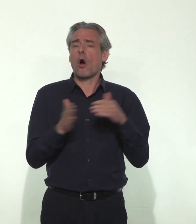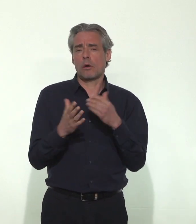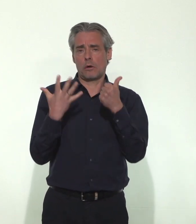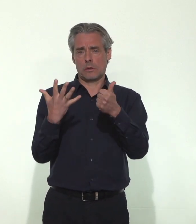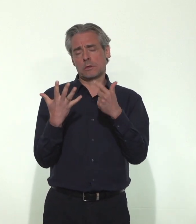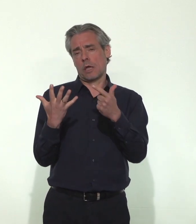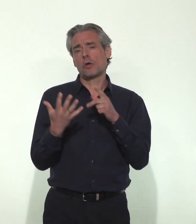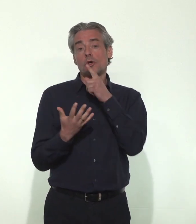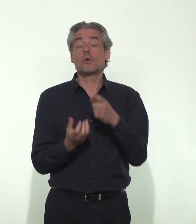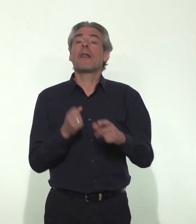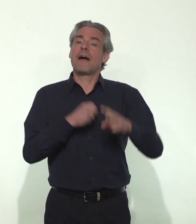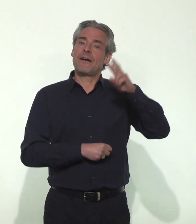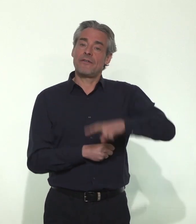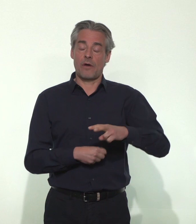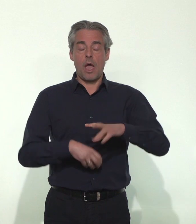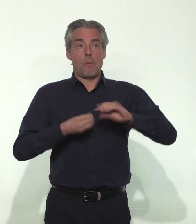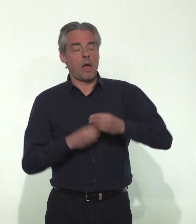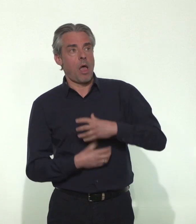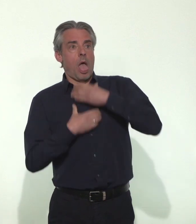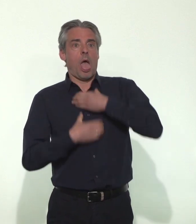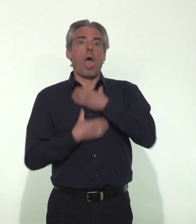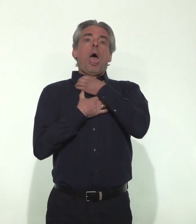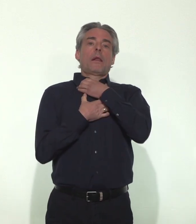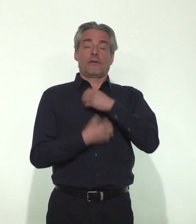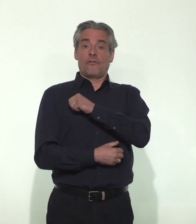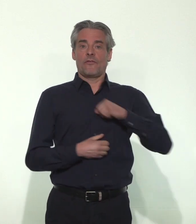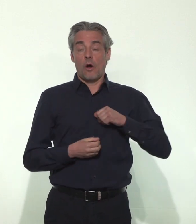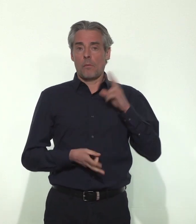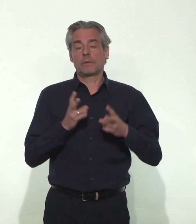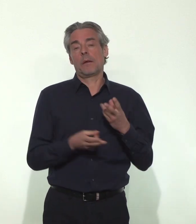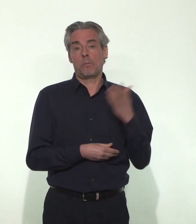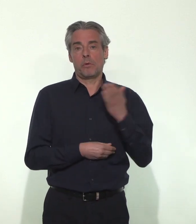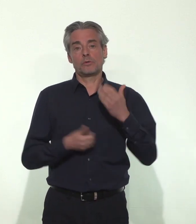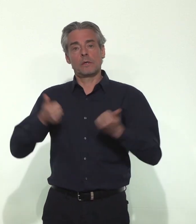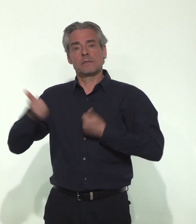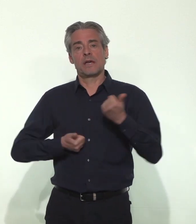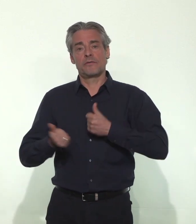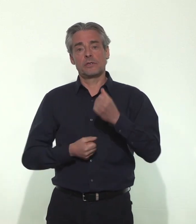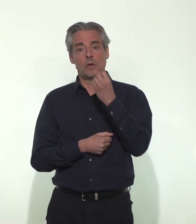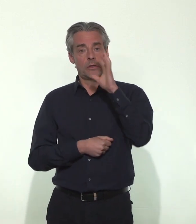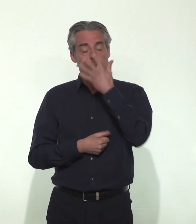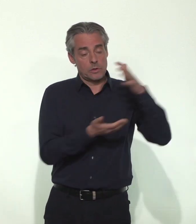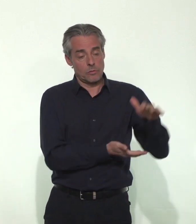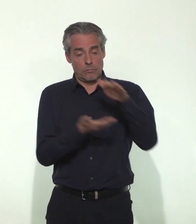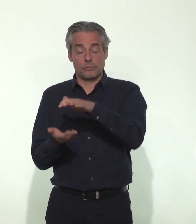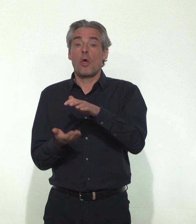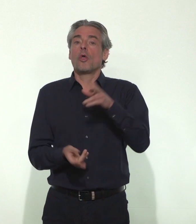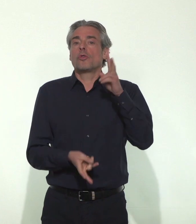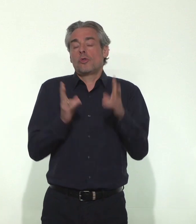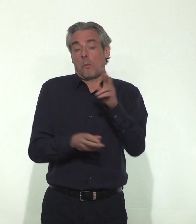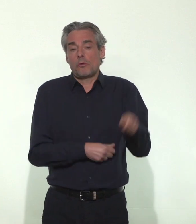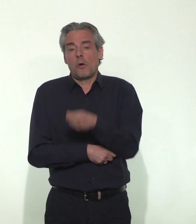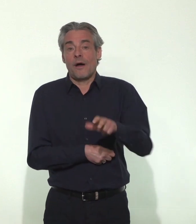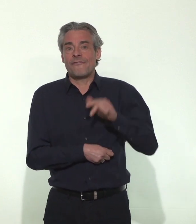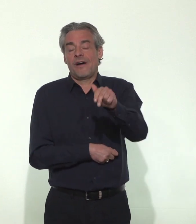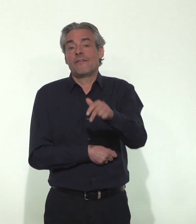aussi avant l'apparition d'une détresse respiratoire aiguë qui nécessite alors un passage en réanimation, nous devrions observer